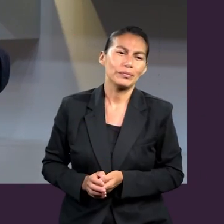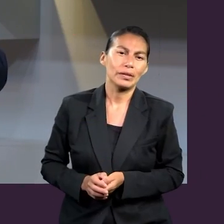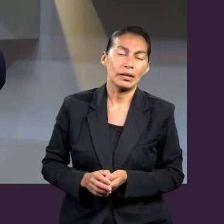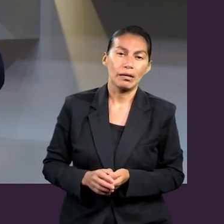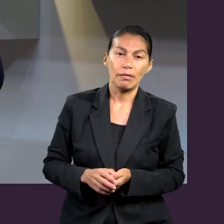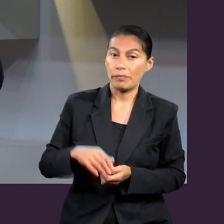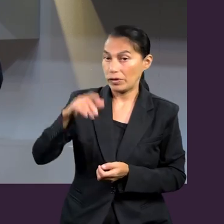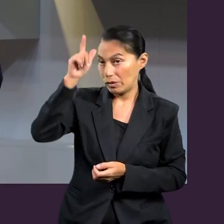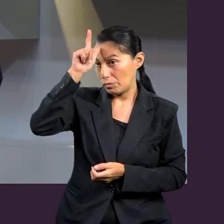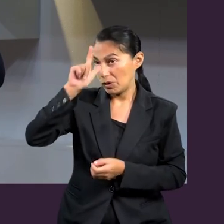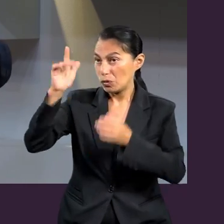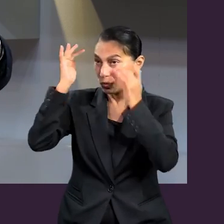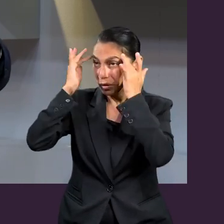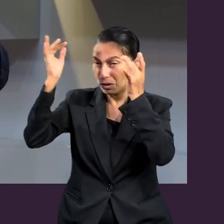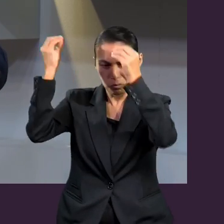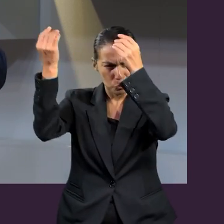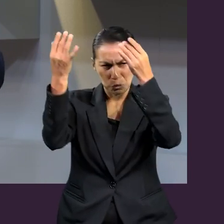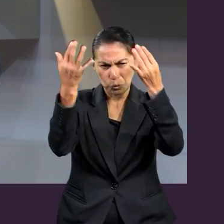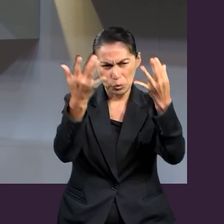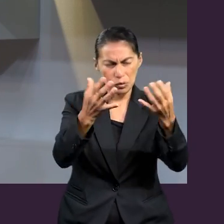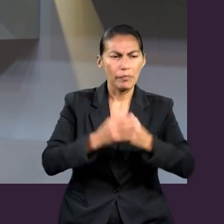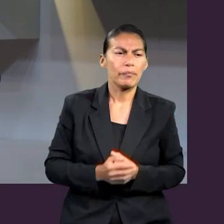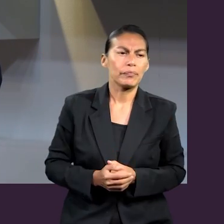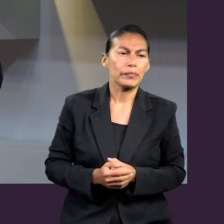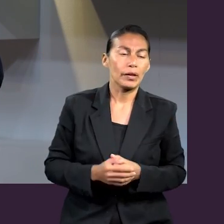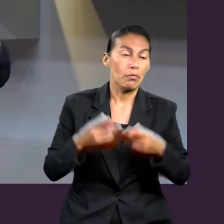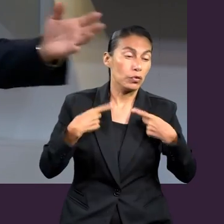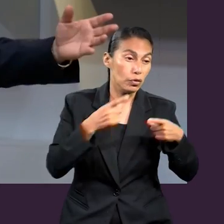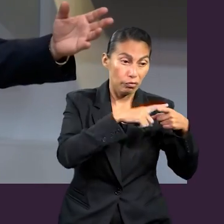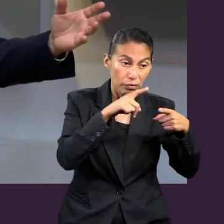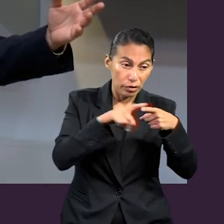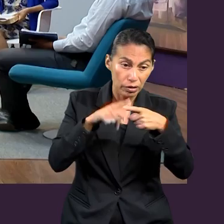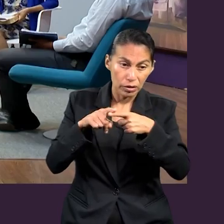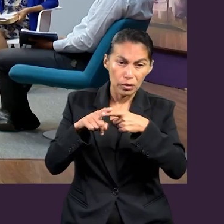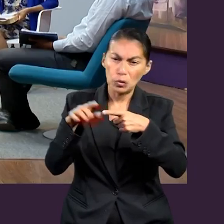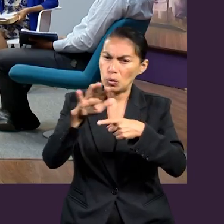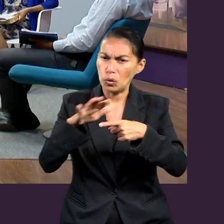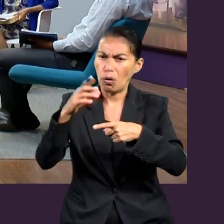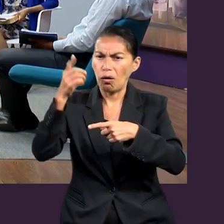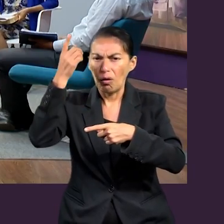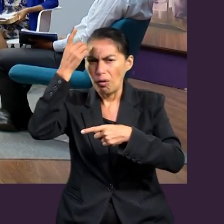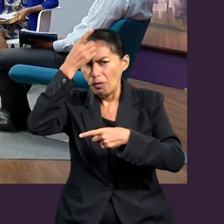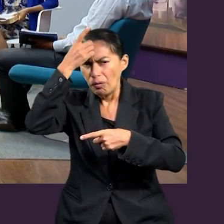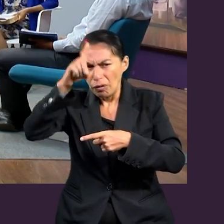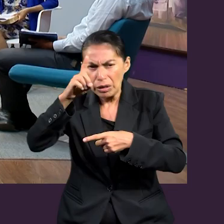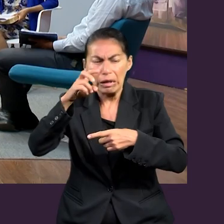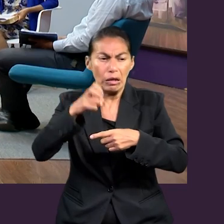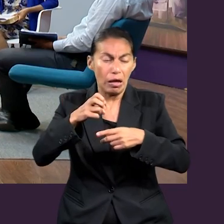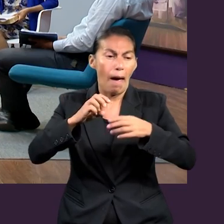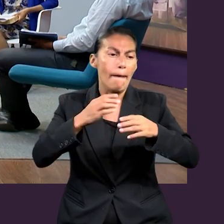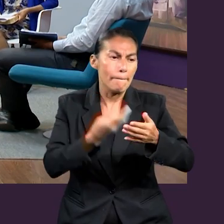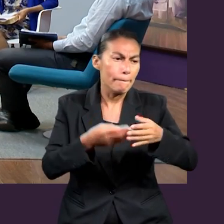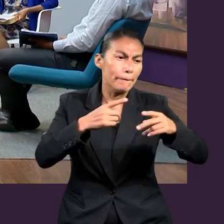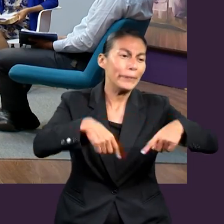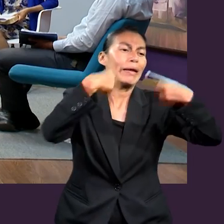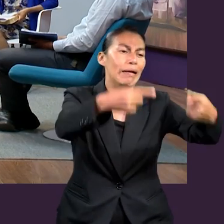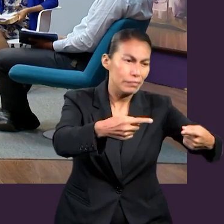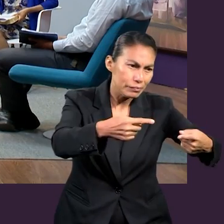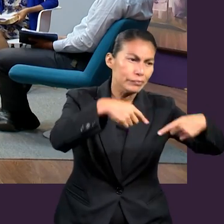los hombres, sus seguidores, recibieron dones. Y entonces se multiplicó la obra que Cristo había venido a hacer. Muy bien.